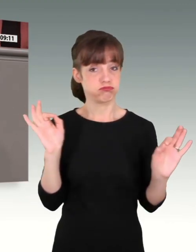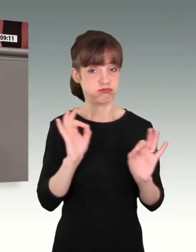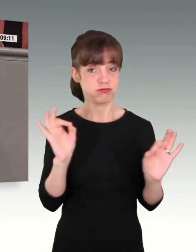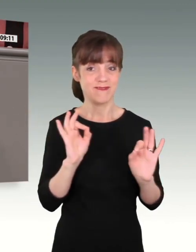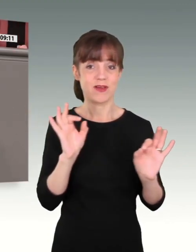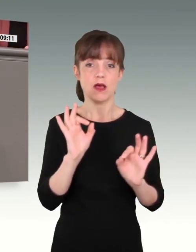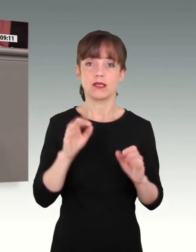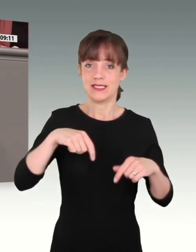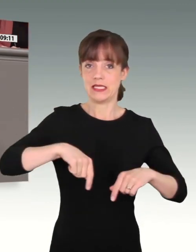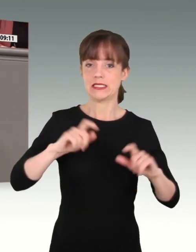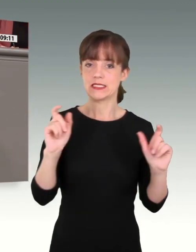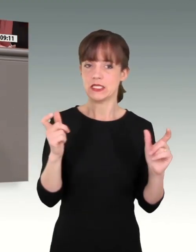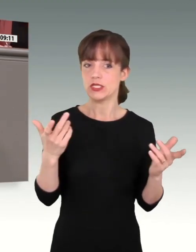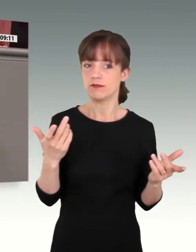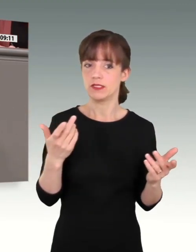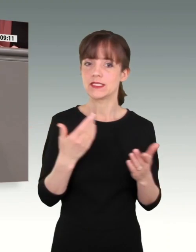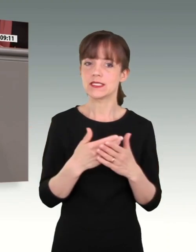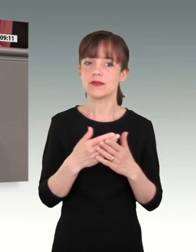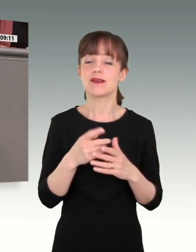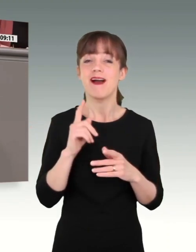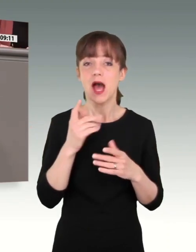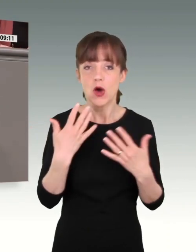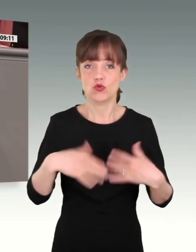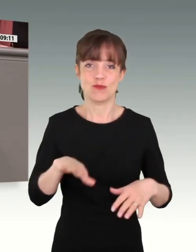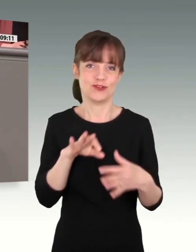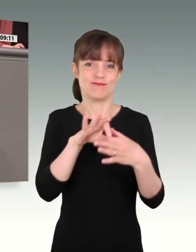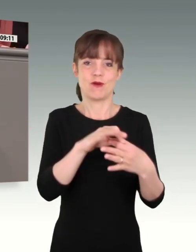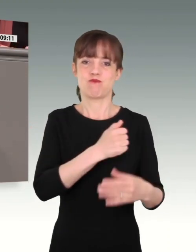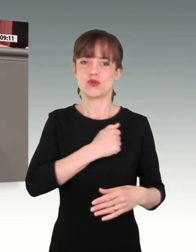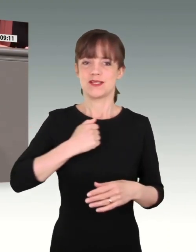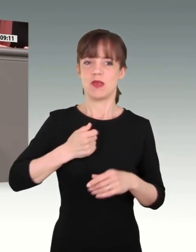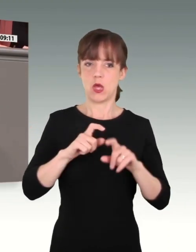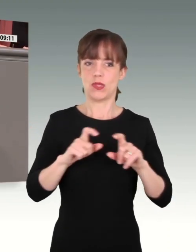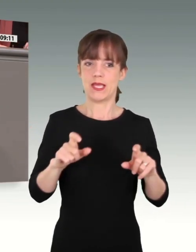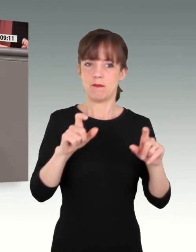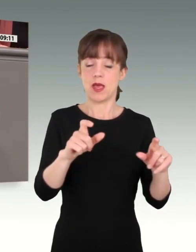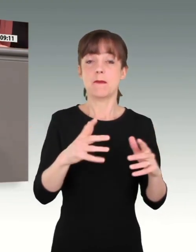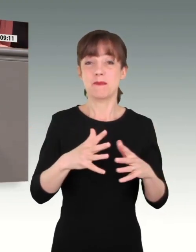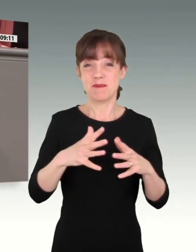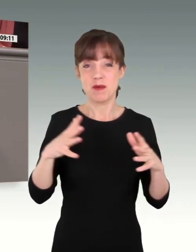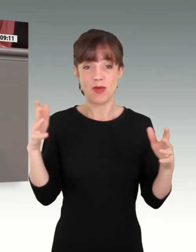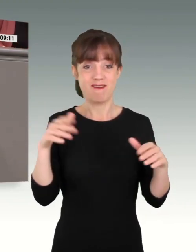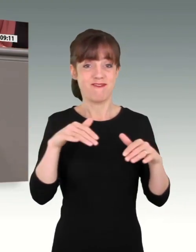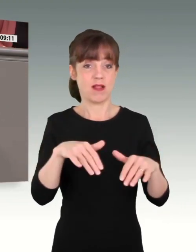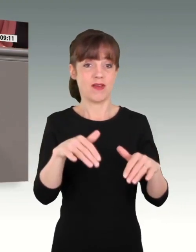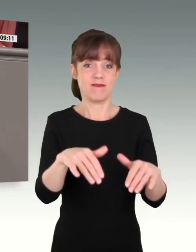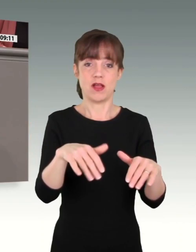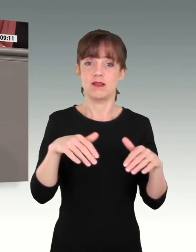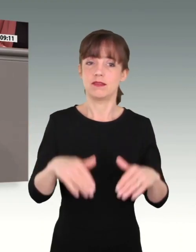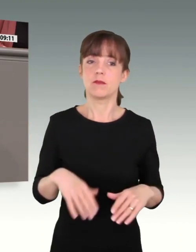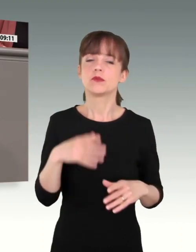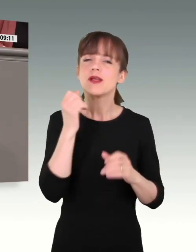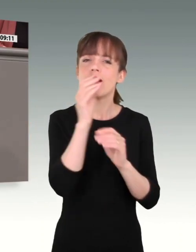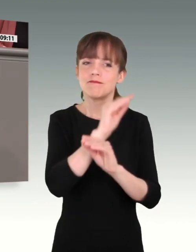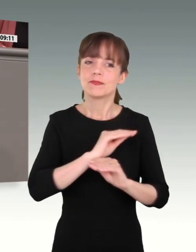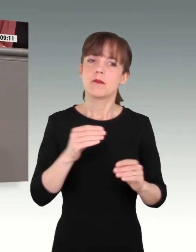der Bundeswehr. Und ich habe auch gute Beispiele im Jahresbericht, zum Beispiel nach den Vorgängen in Litauen oder den Ereignissen beim Wachbataillon. Es ist zügig